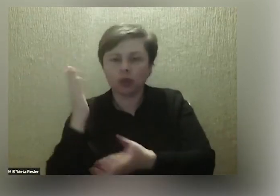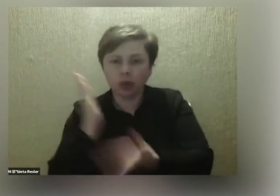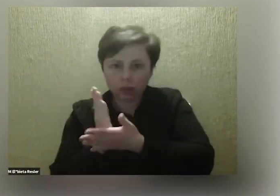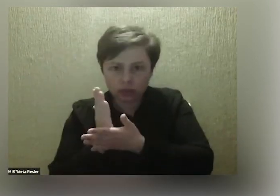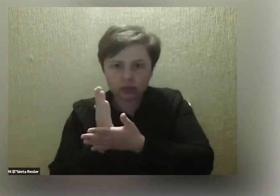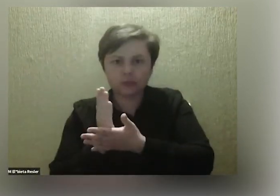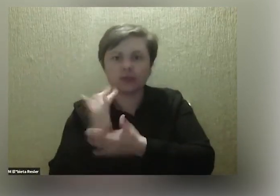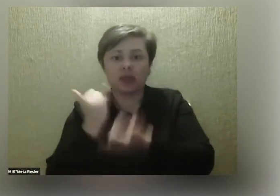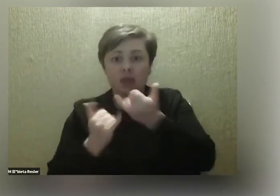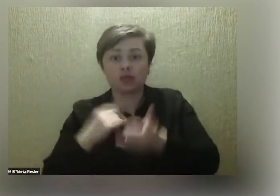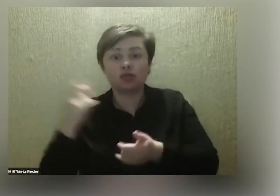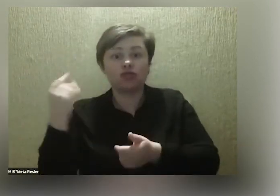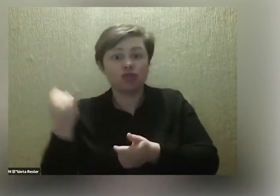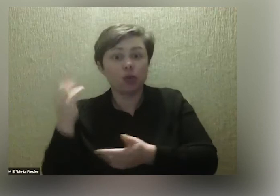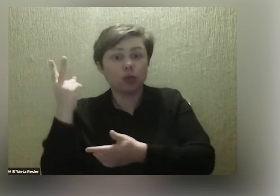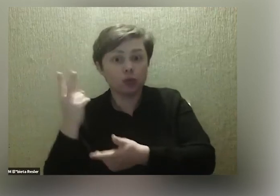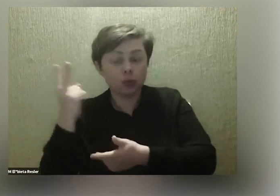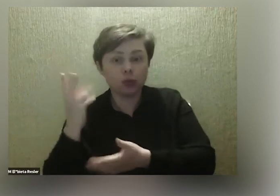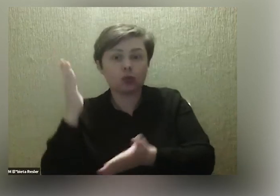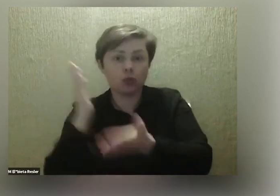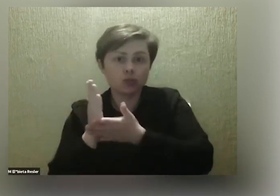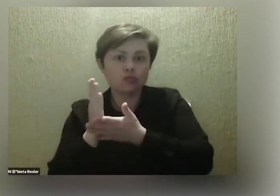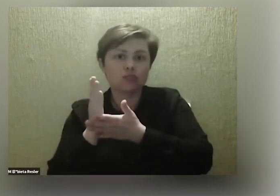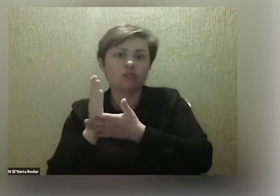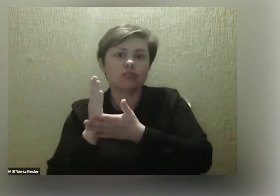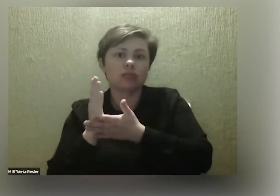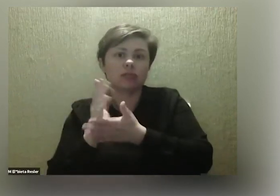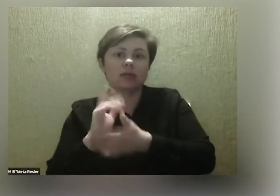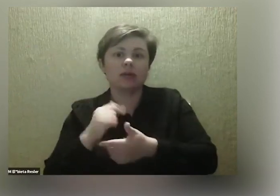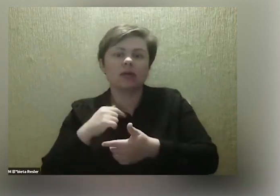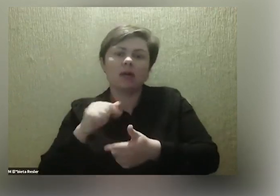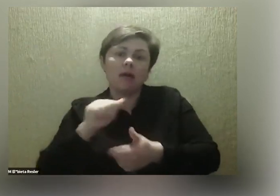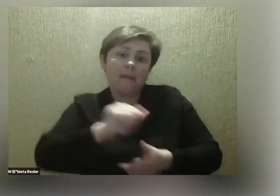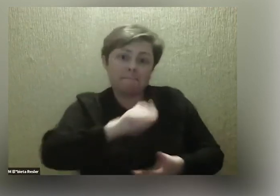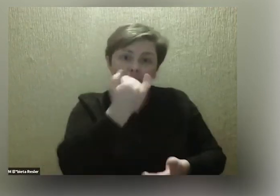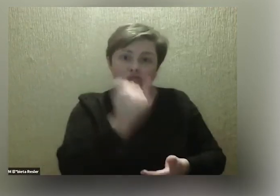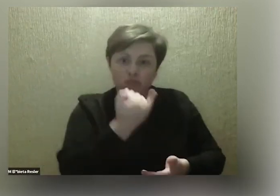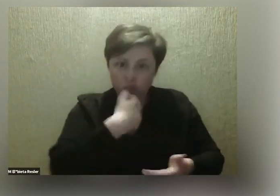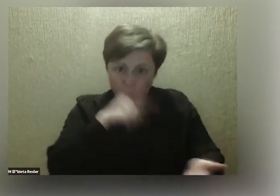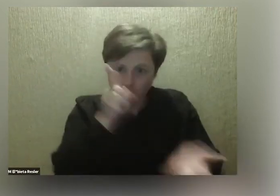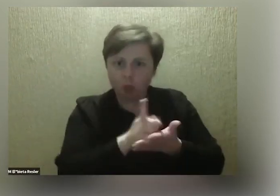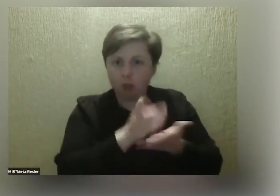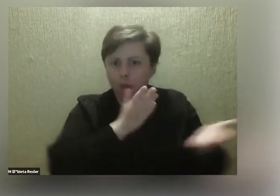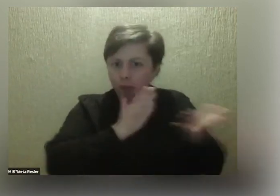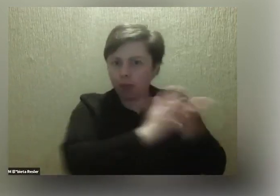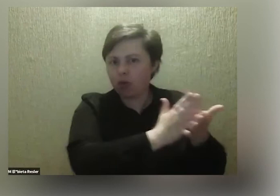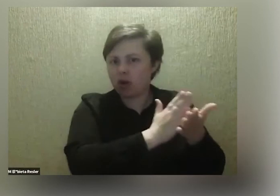jest to moje drugie dziecko, to wychodzimy chyba z założenia, że jakoś sobie w tym